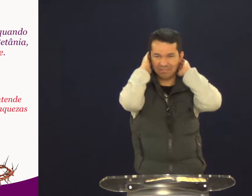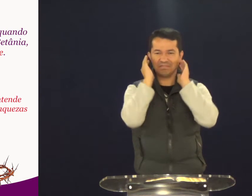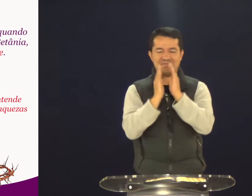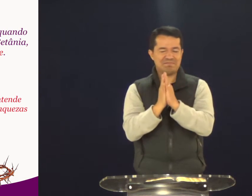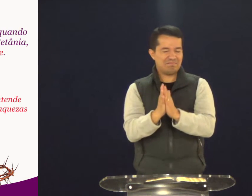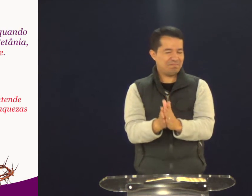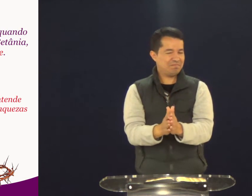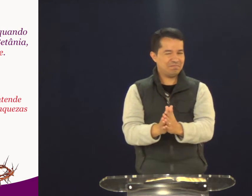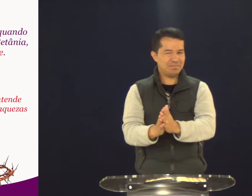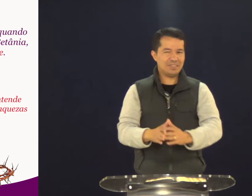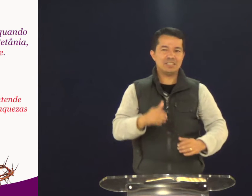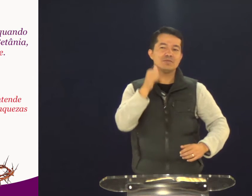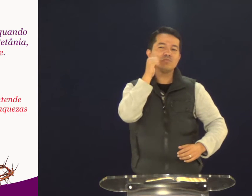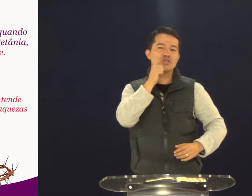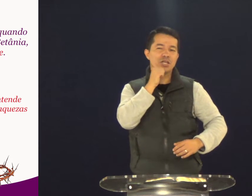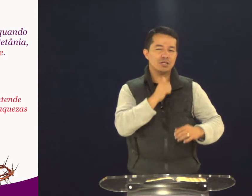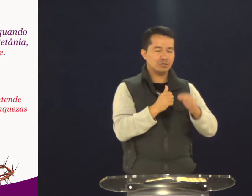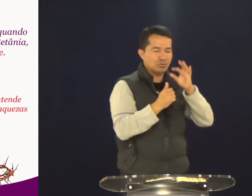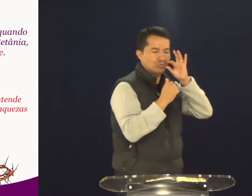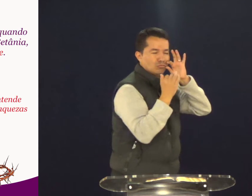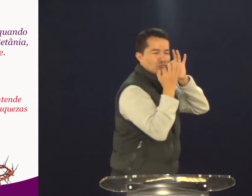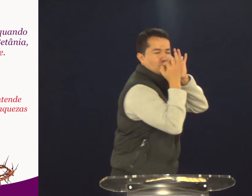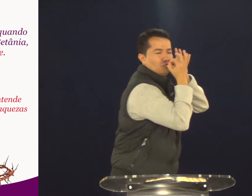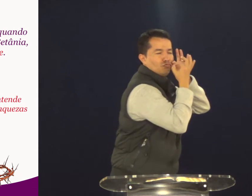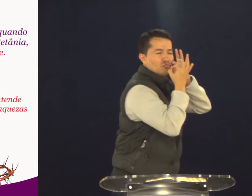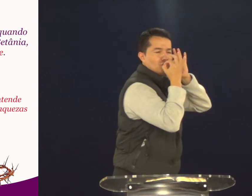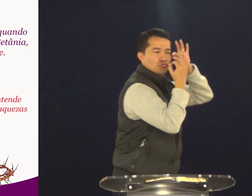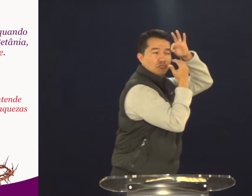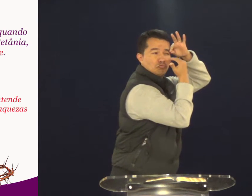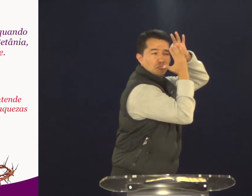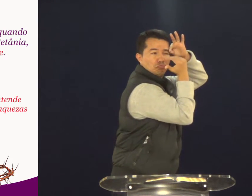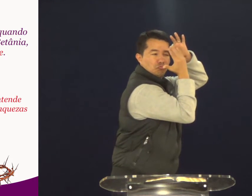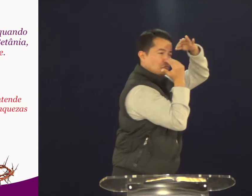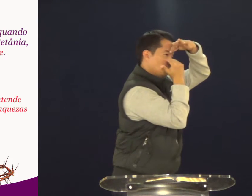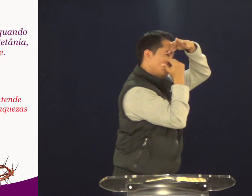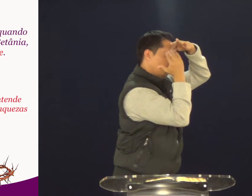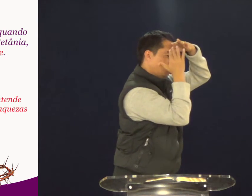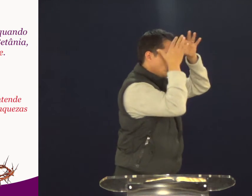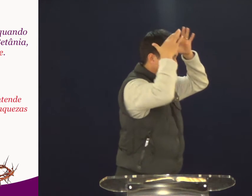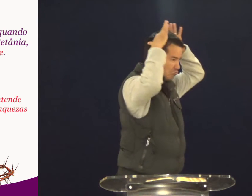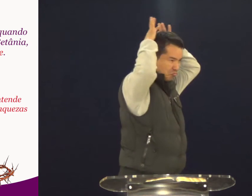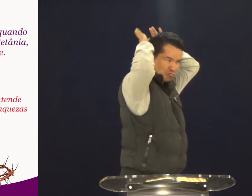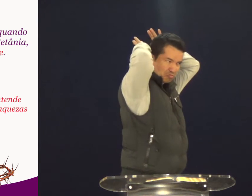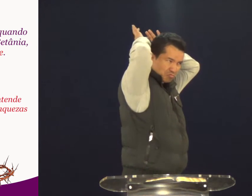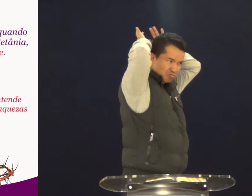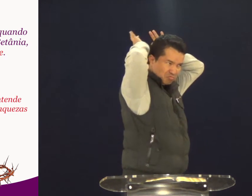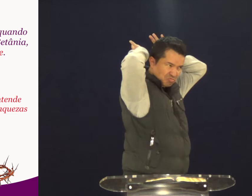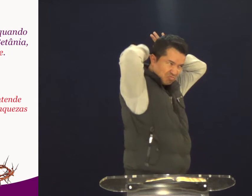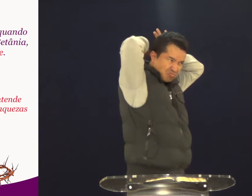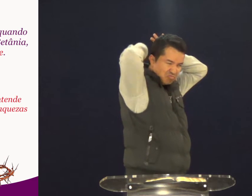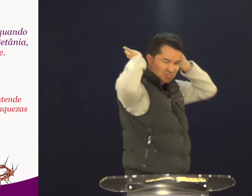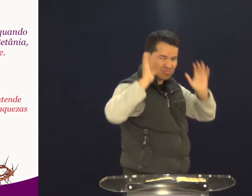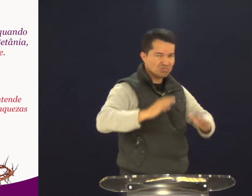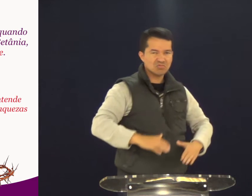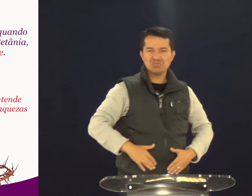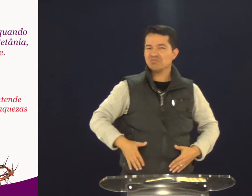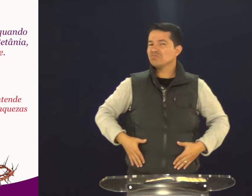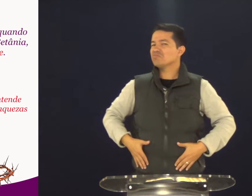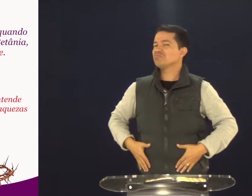ajeitados ali. Se é uma mulher toda arrumada. Se maquiada. Seu cabelo perfeito.